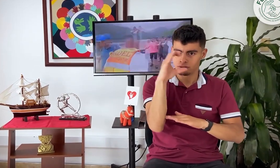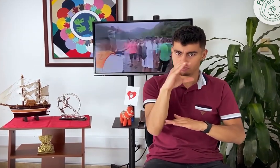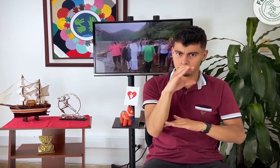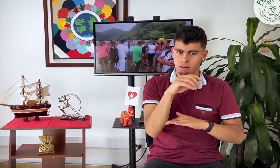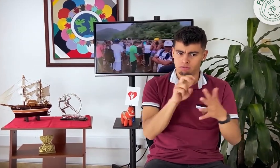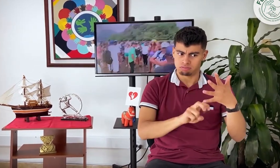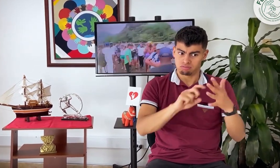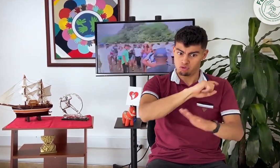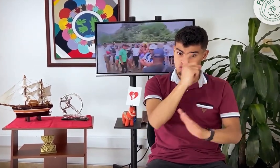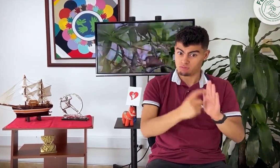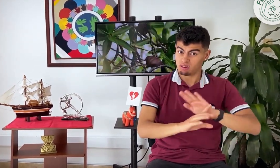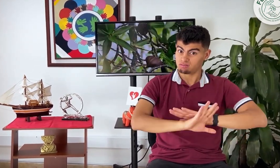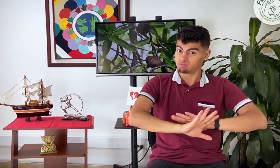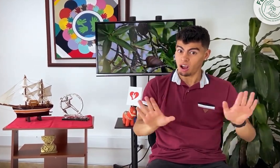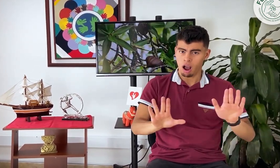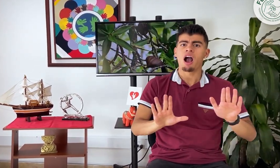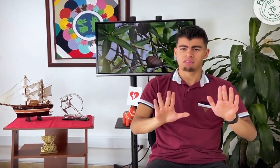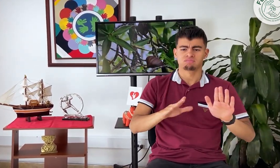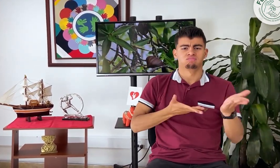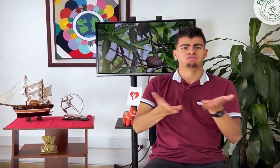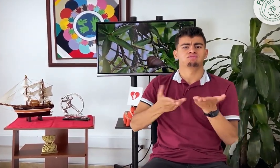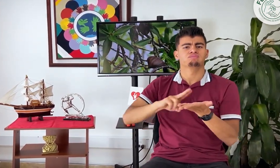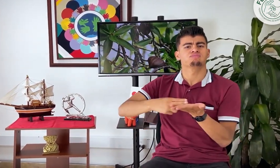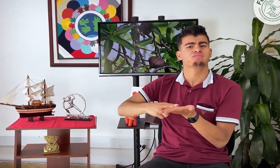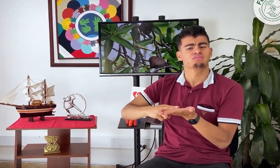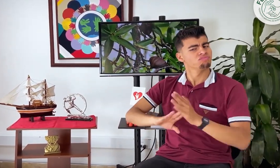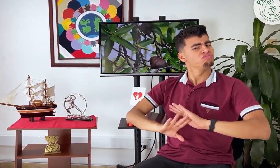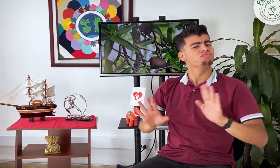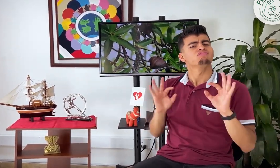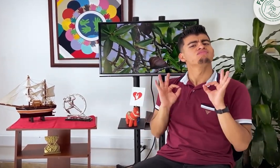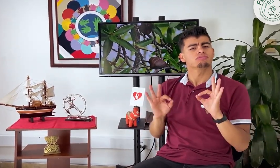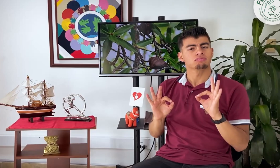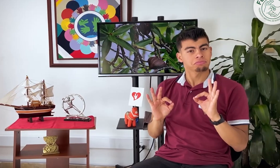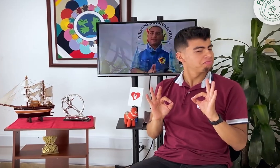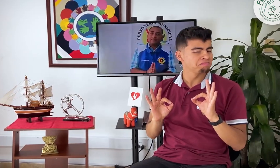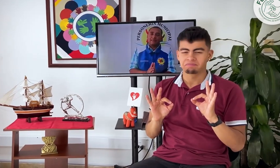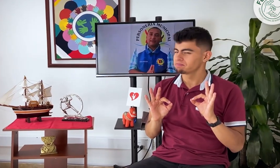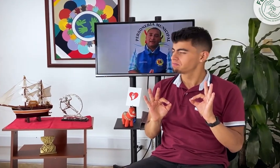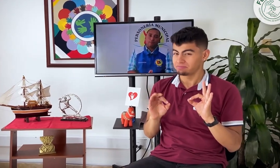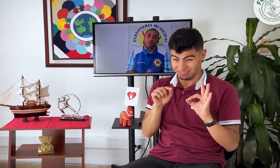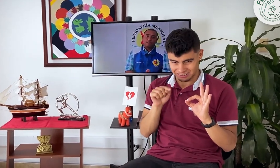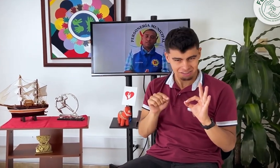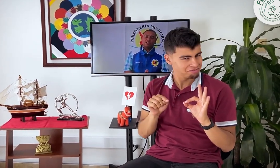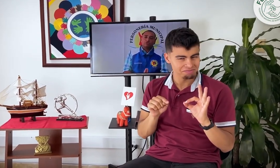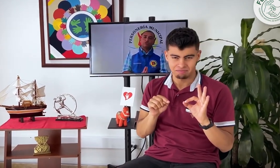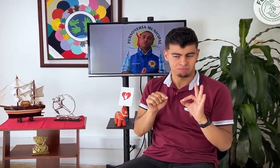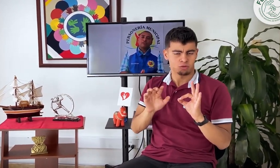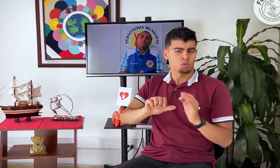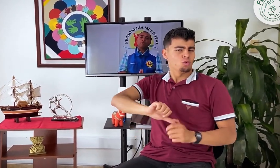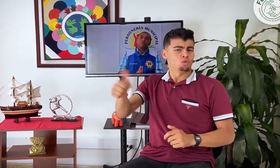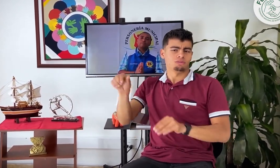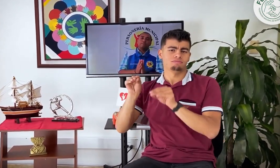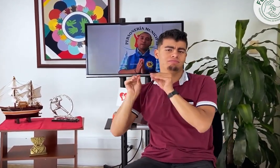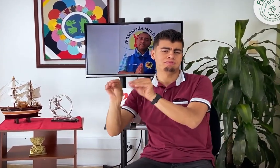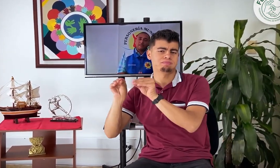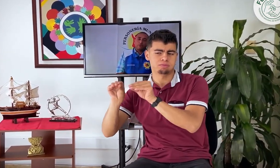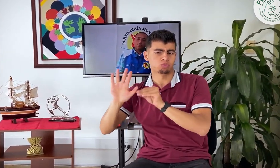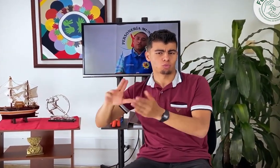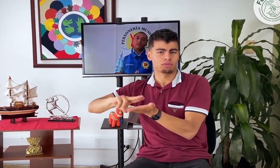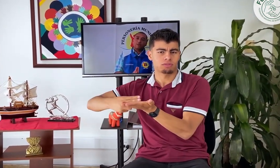de lengua de señas colombiana para prestar servicios de interpretación de calidad, no es así. Requieren otro tipo de formación específica para esa labor.